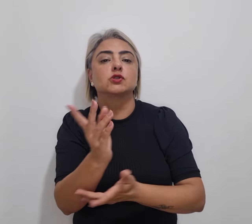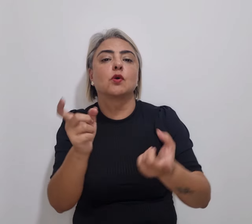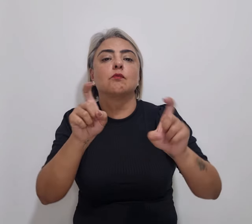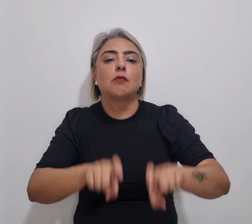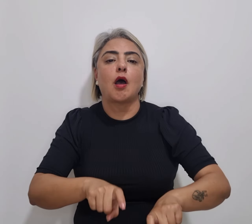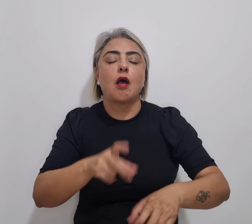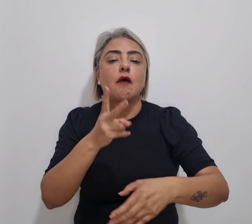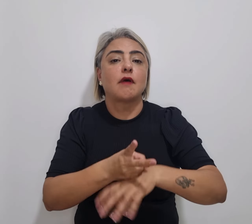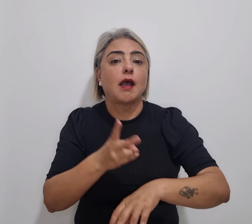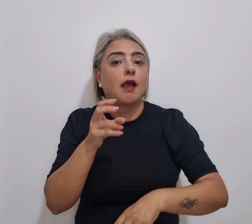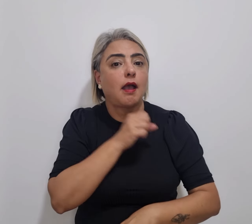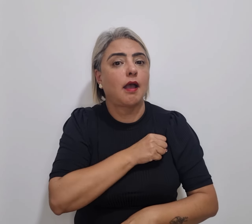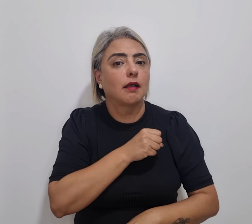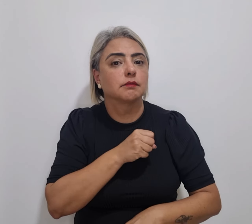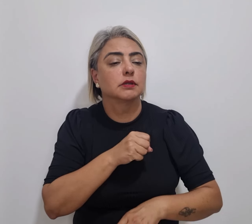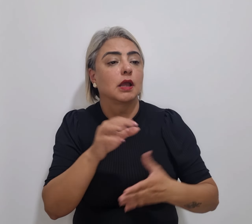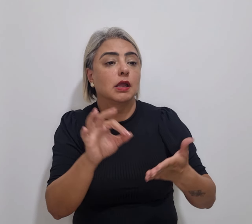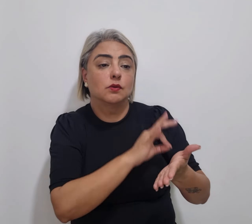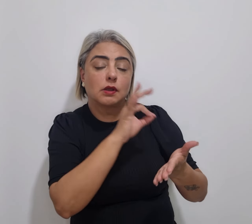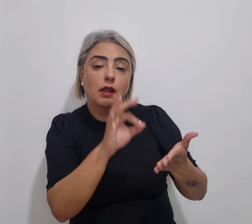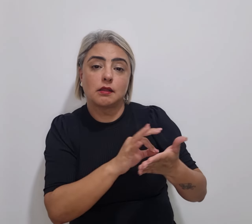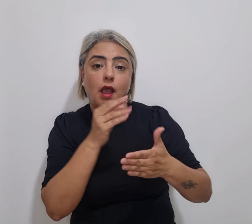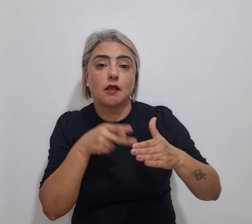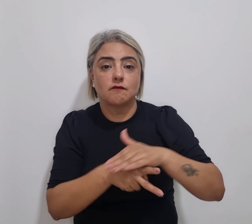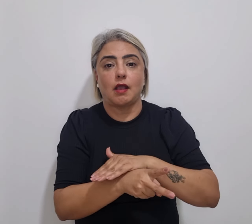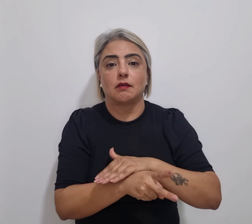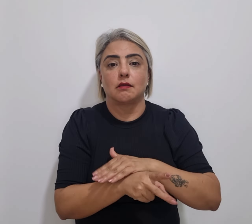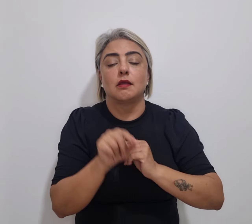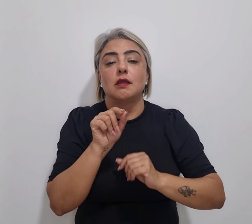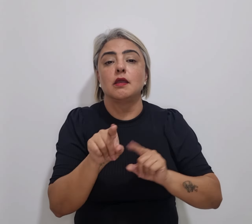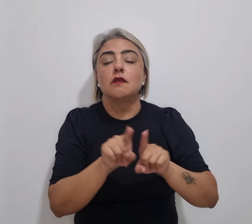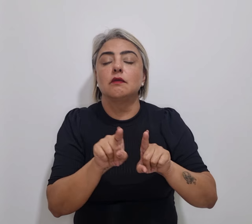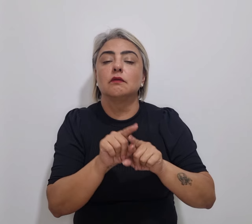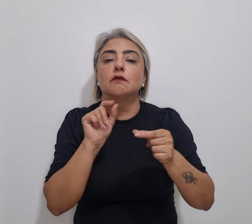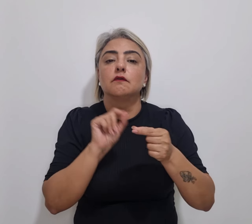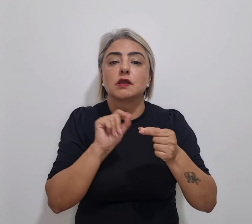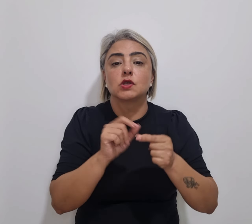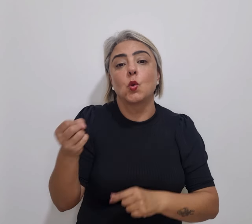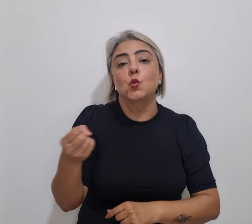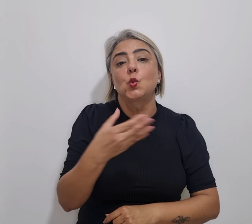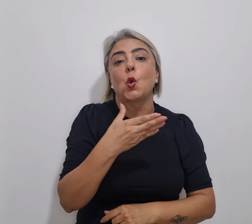imediatas e do cadastro reserva e a realização de um novo concurso.